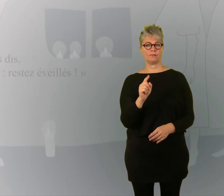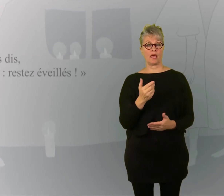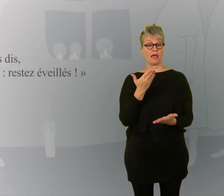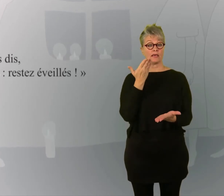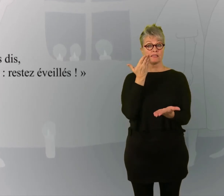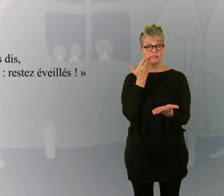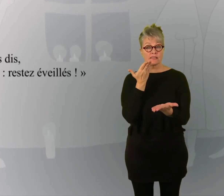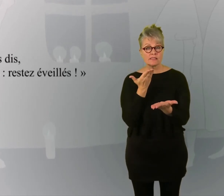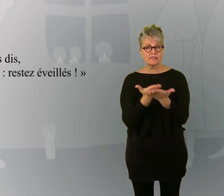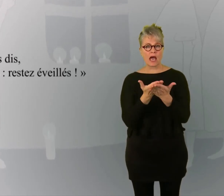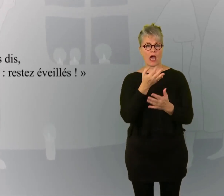Ce que je vous dis